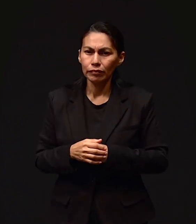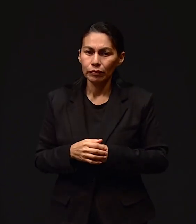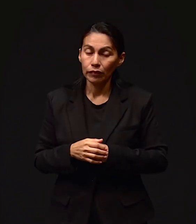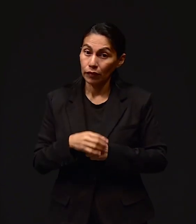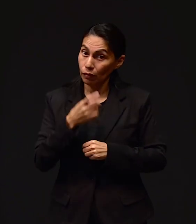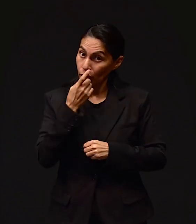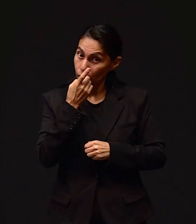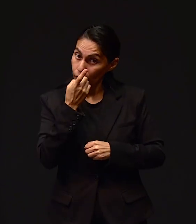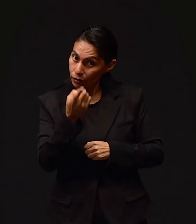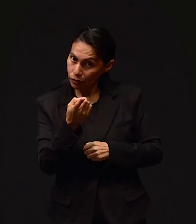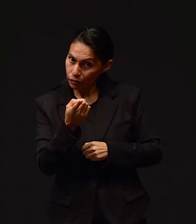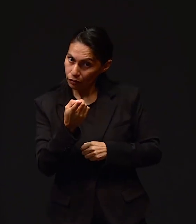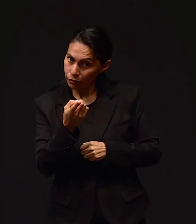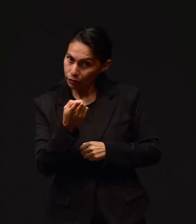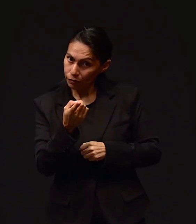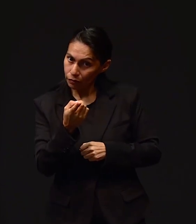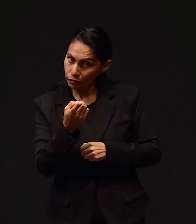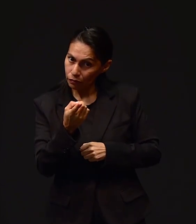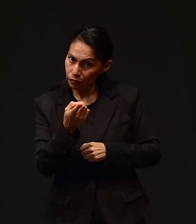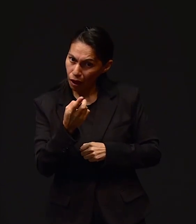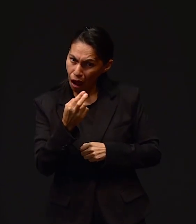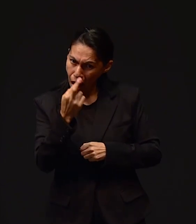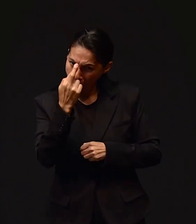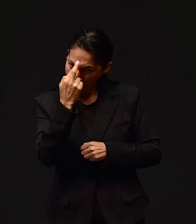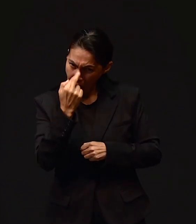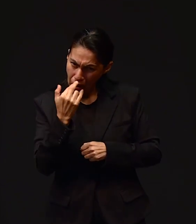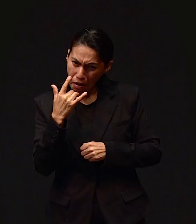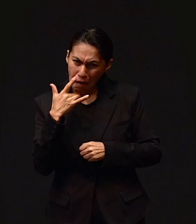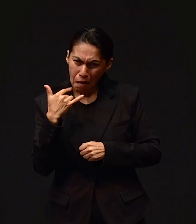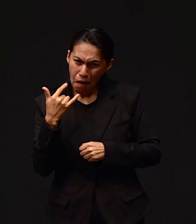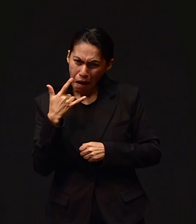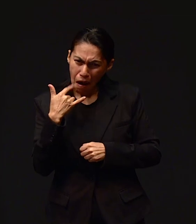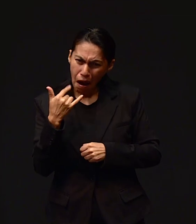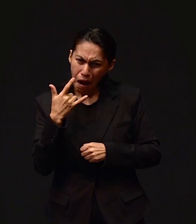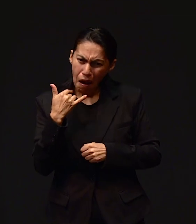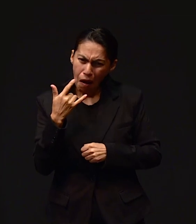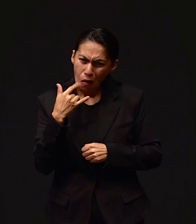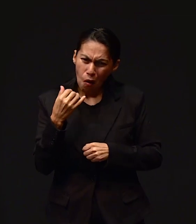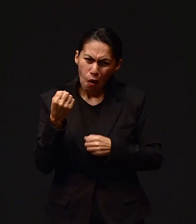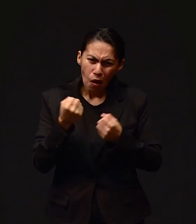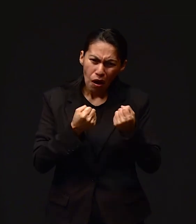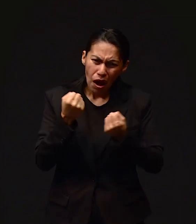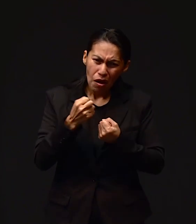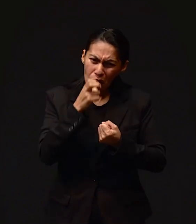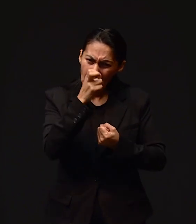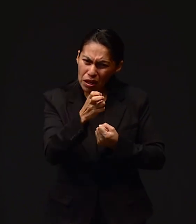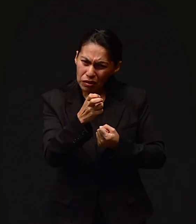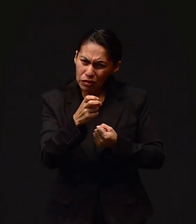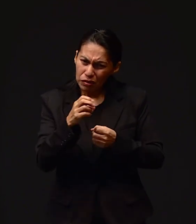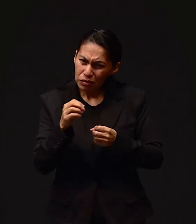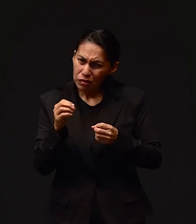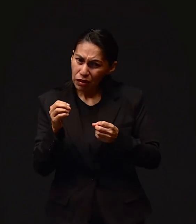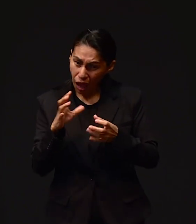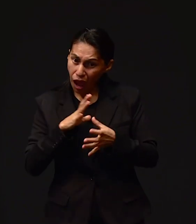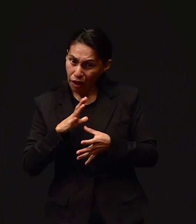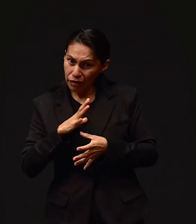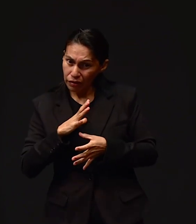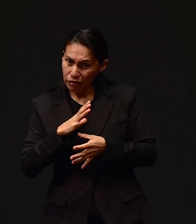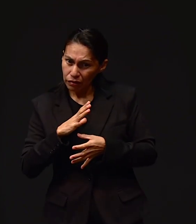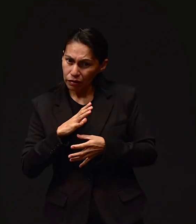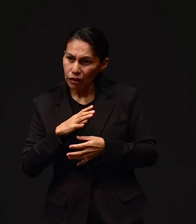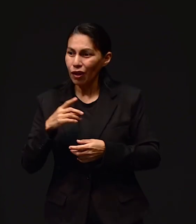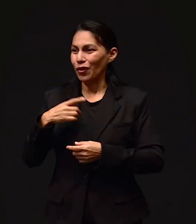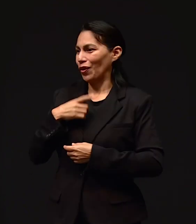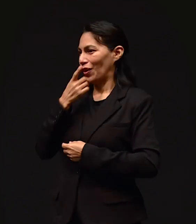del carro. Me dice, pues le quiero decir una cosa. Son raros los carros que aparecen de esa marca, ¿eh? Le dije,